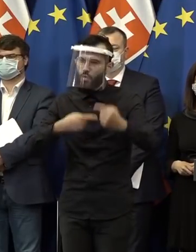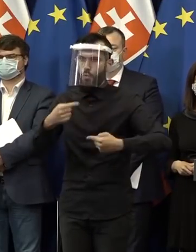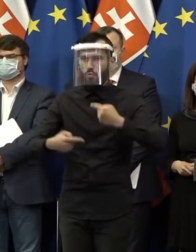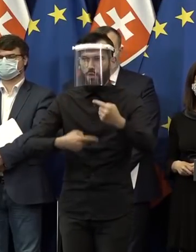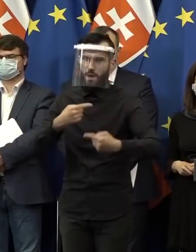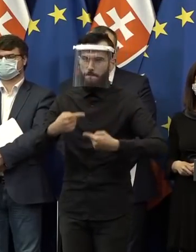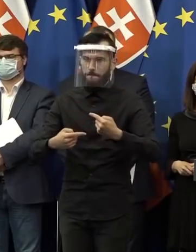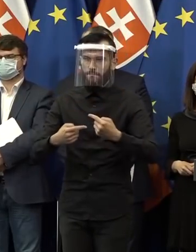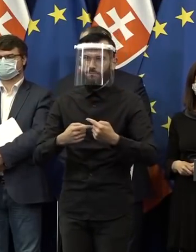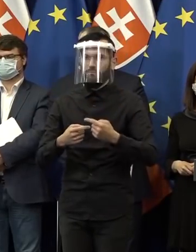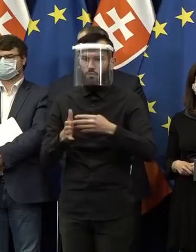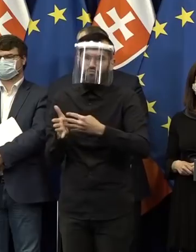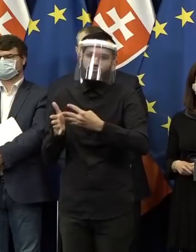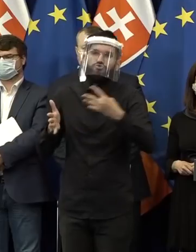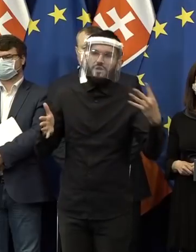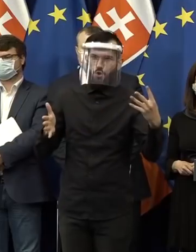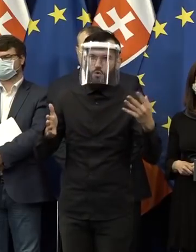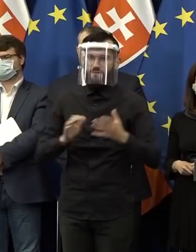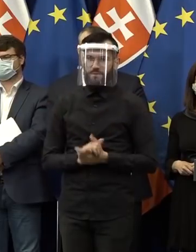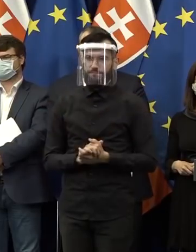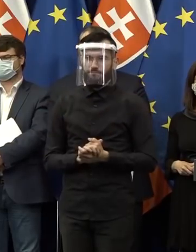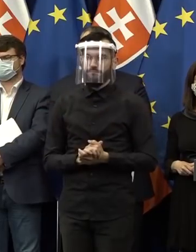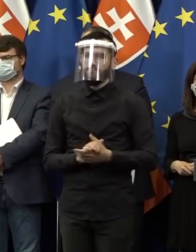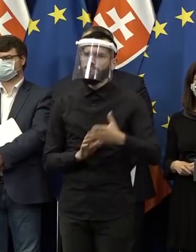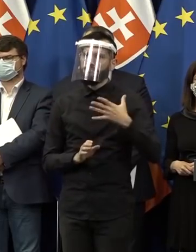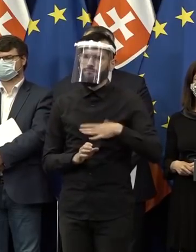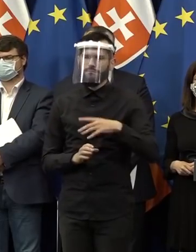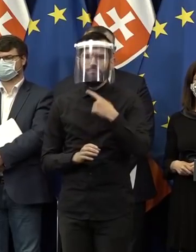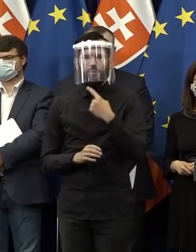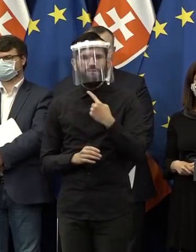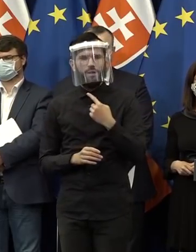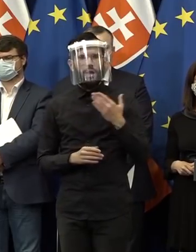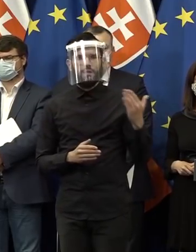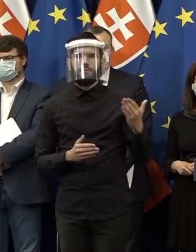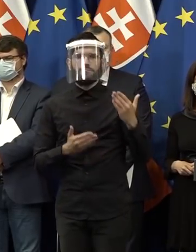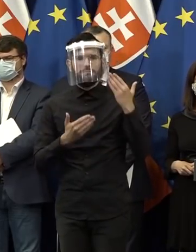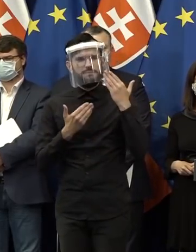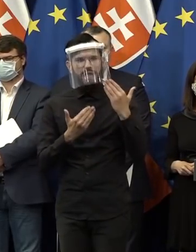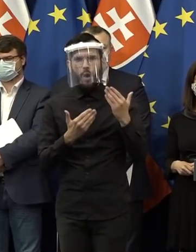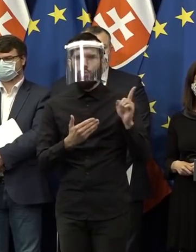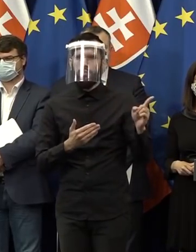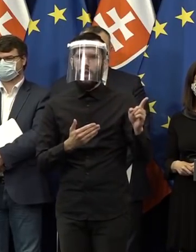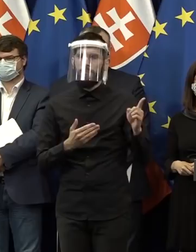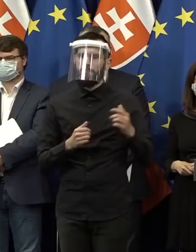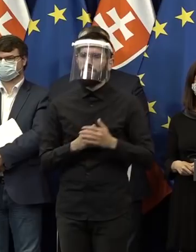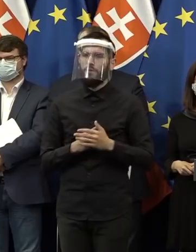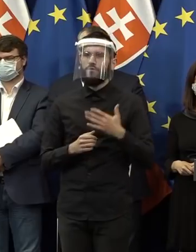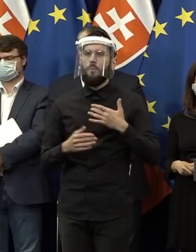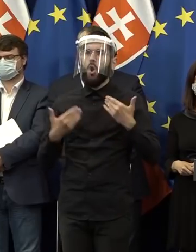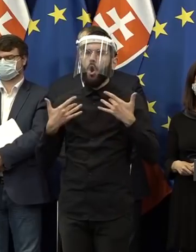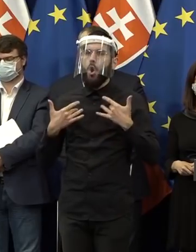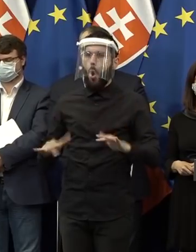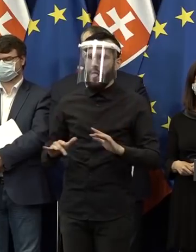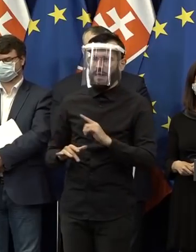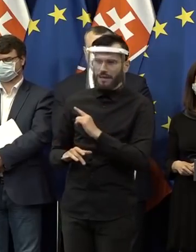samozrejme celé štyri roky. Chcem oceniť angažovanosť kolegu Holého,